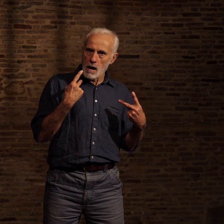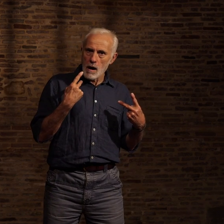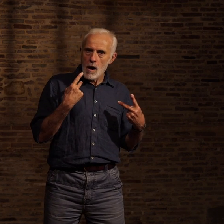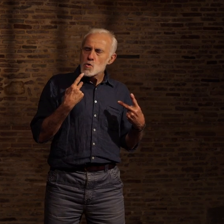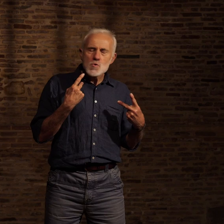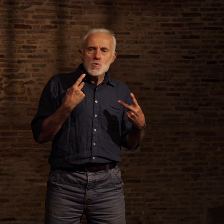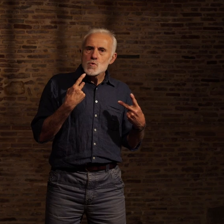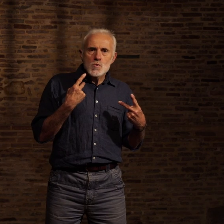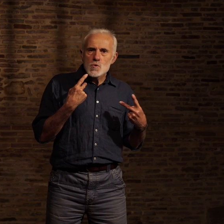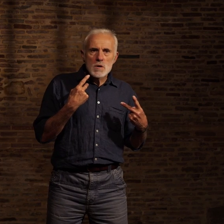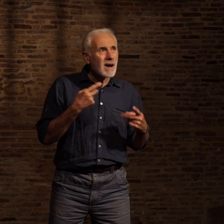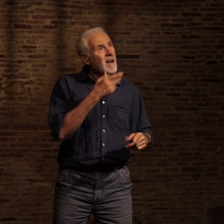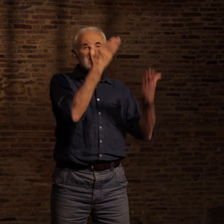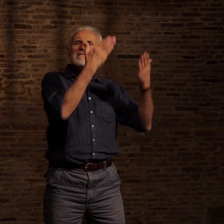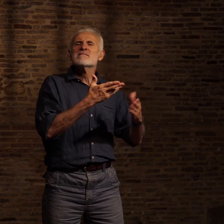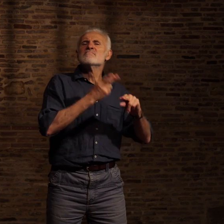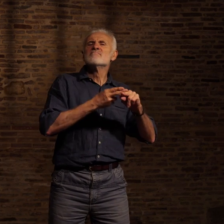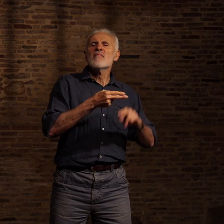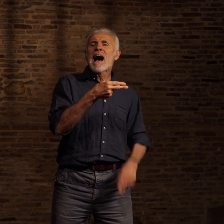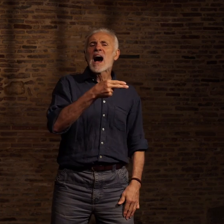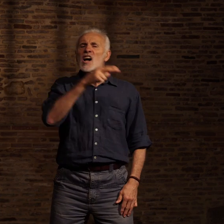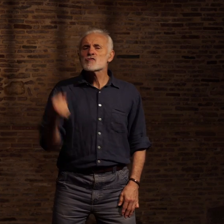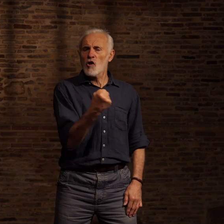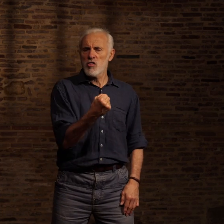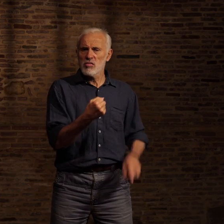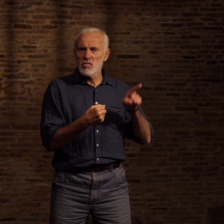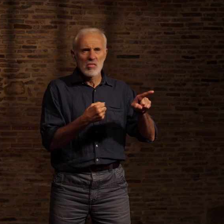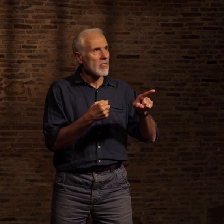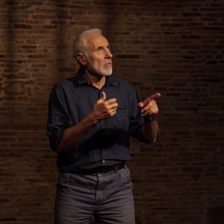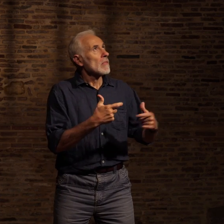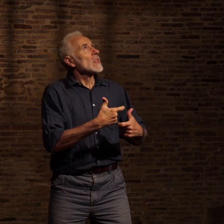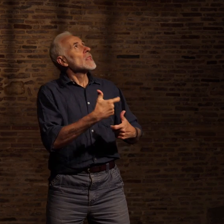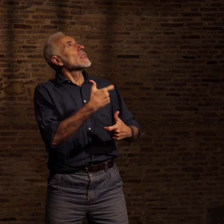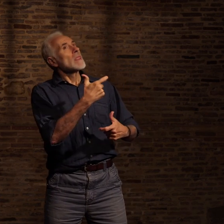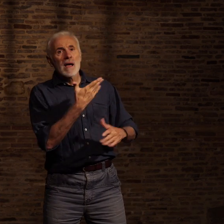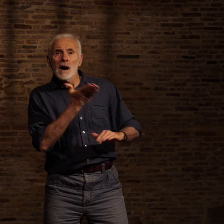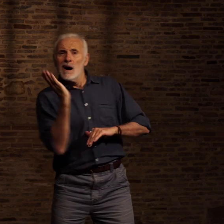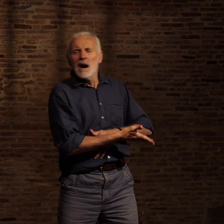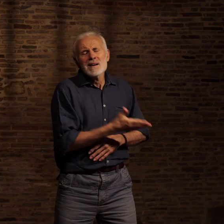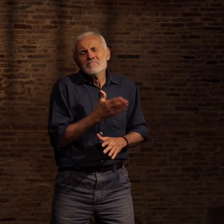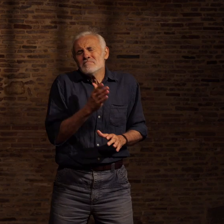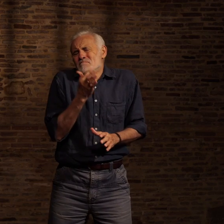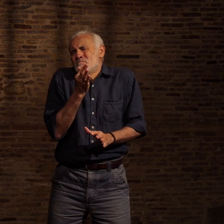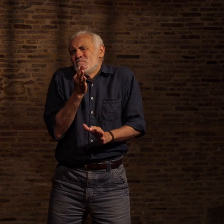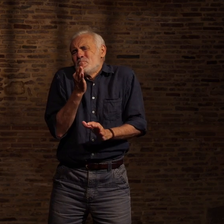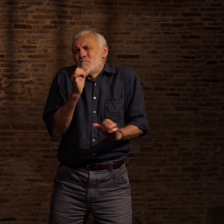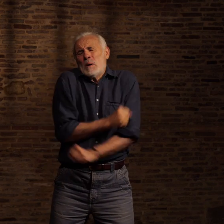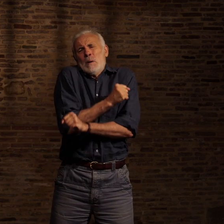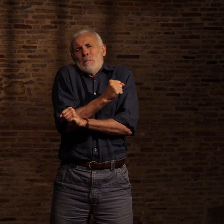Nelson Glenn me paraissait gigantesque et quasi indestructible. Et j'étais sur le point d'admire que, muni de gants de